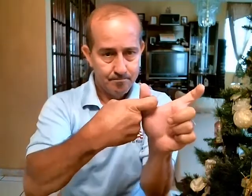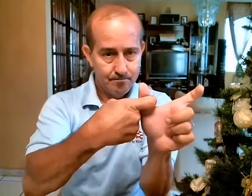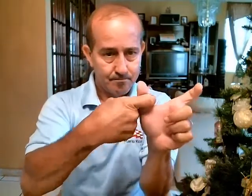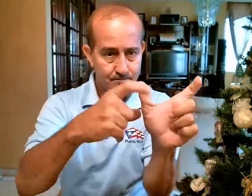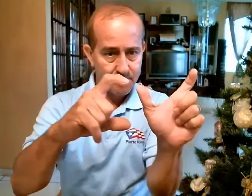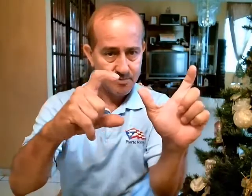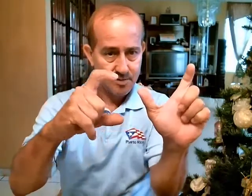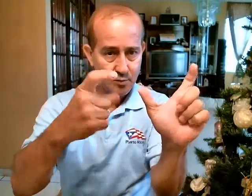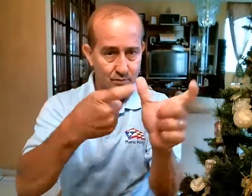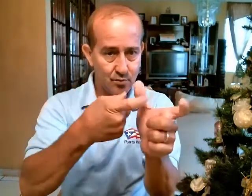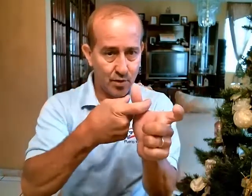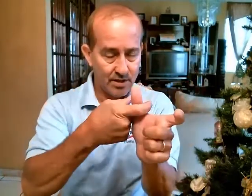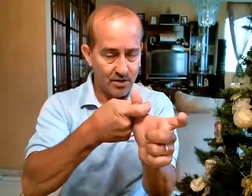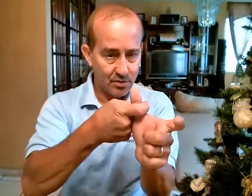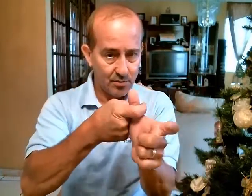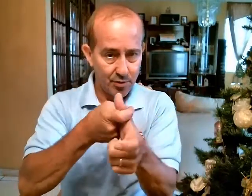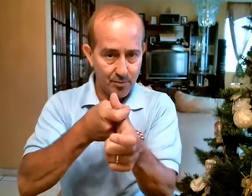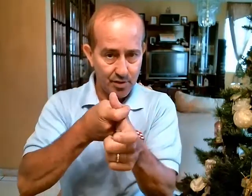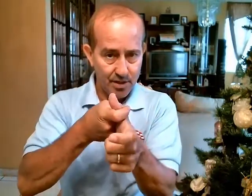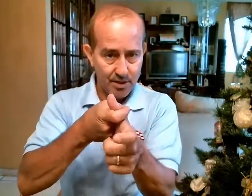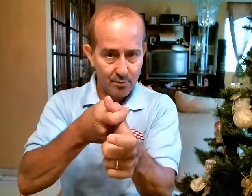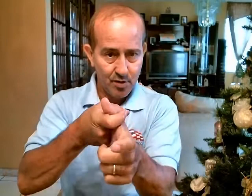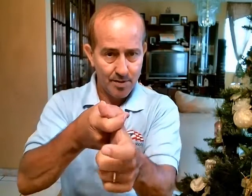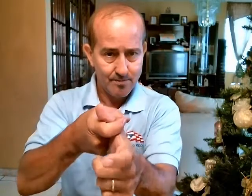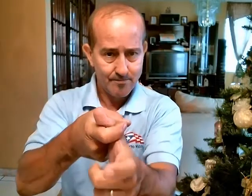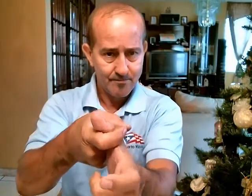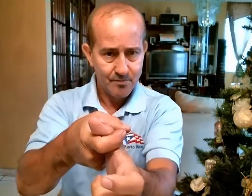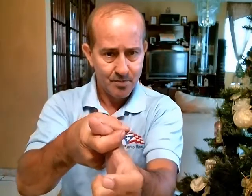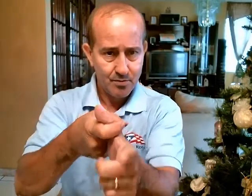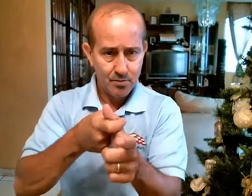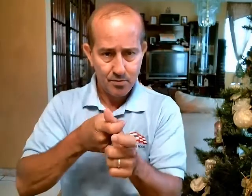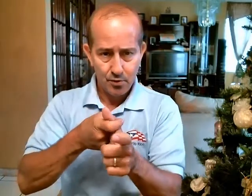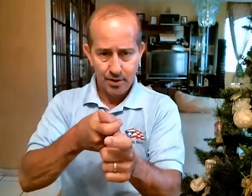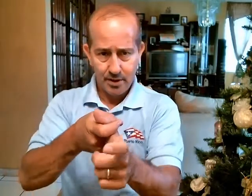Los ganchitos ponemos y esto se mueve Correr